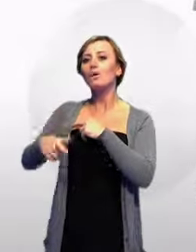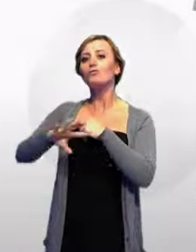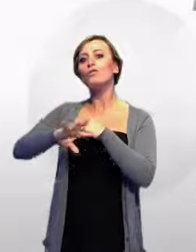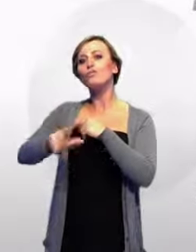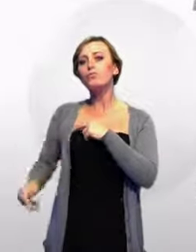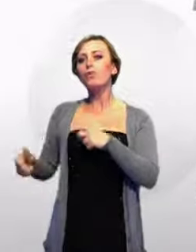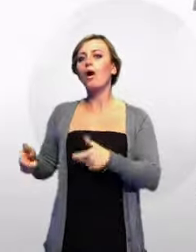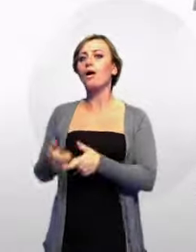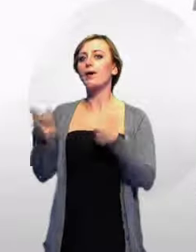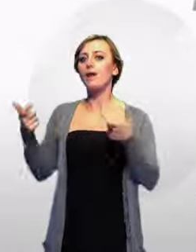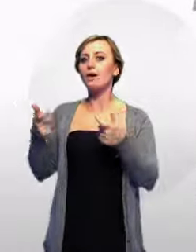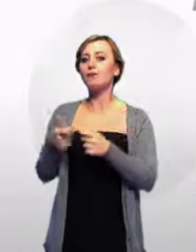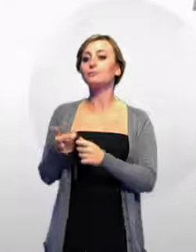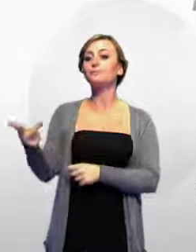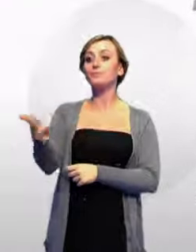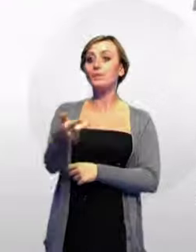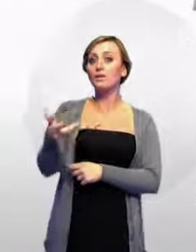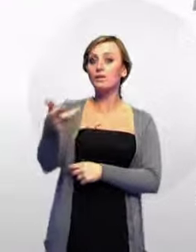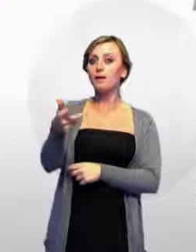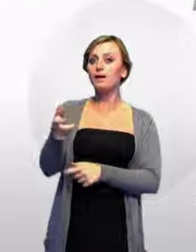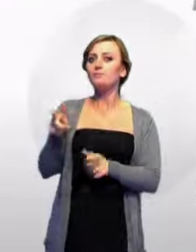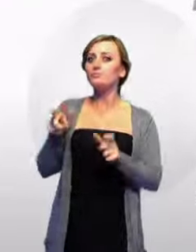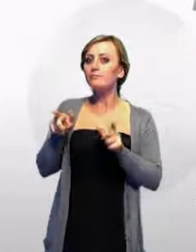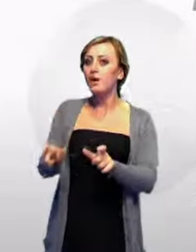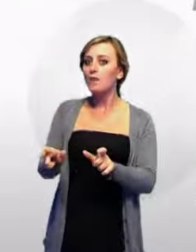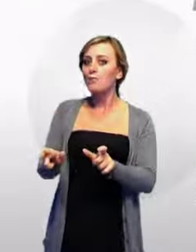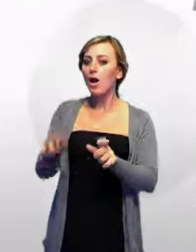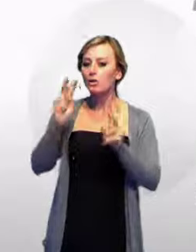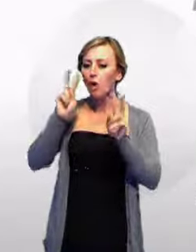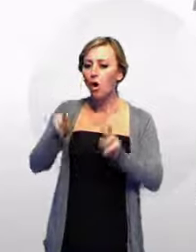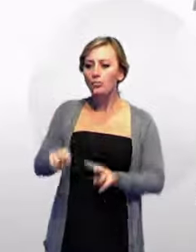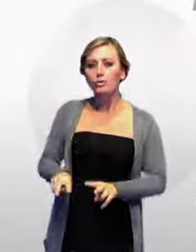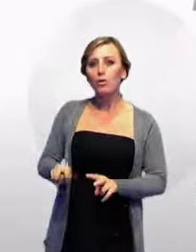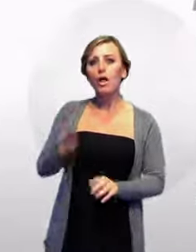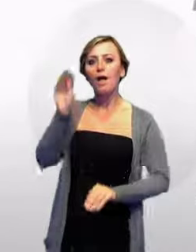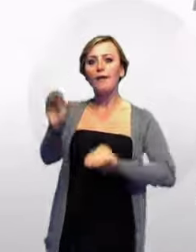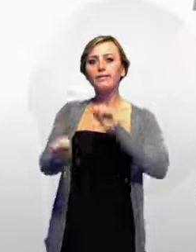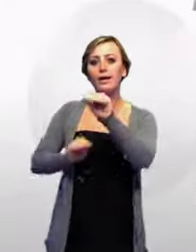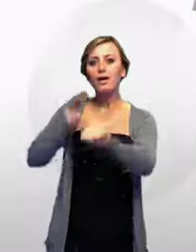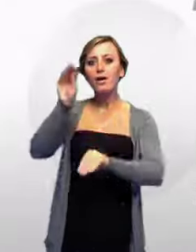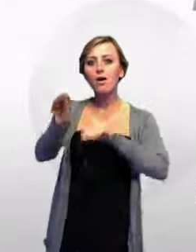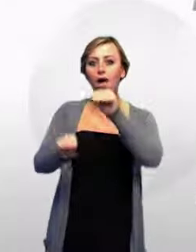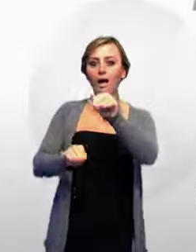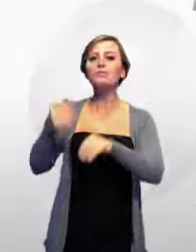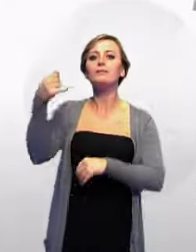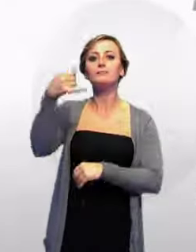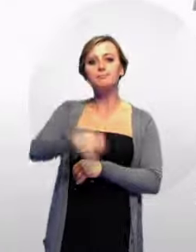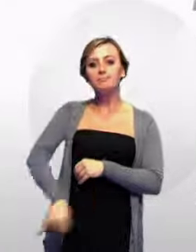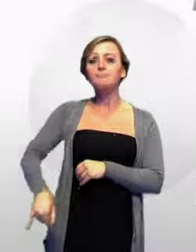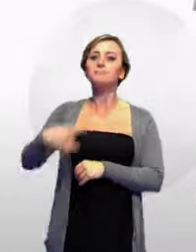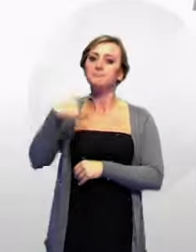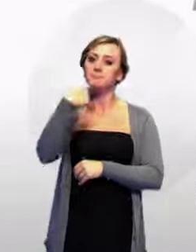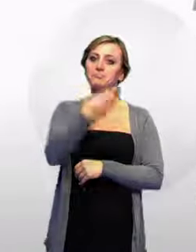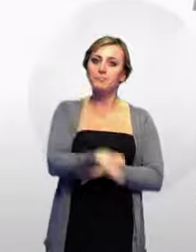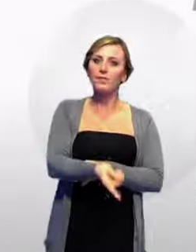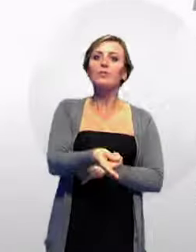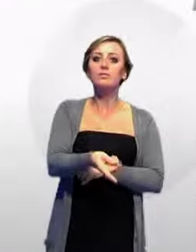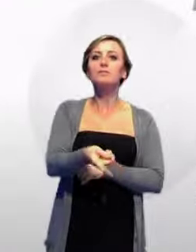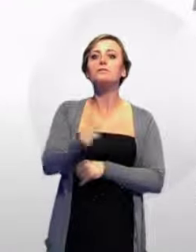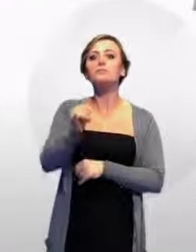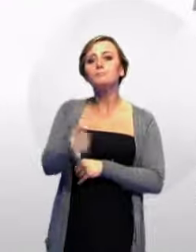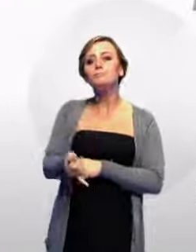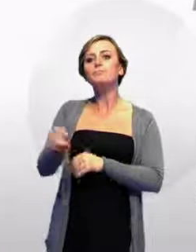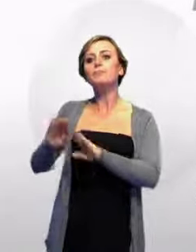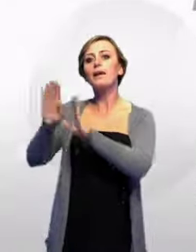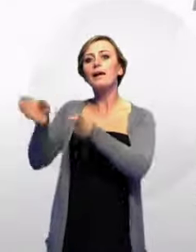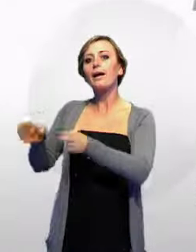aggravato. I tre, fermati, controllati ed interrogati, messi alle strette, hanno confessato di aver nascosto le casseforti